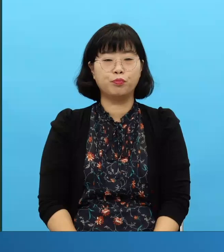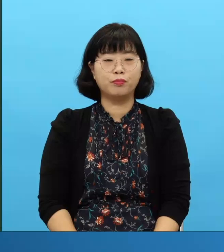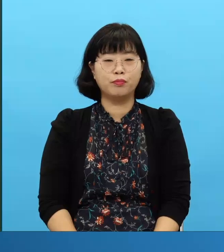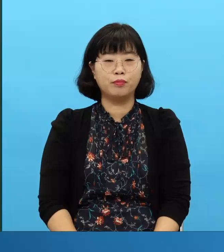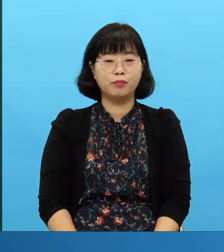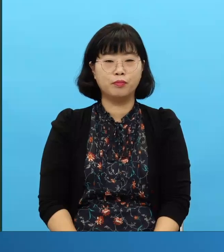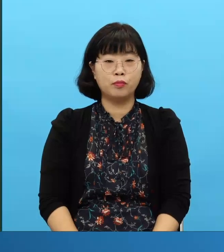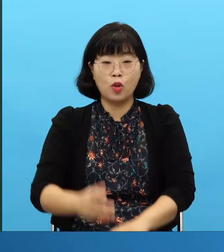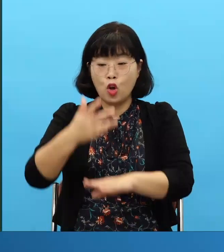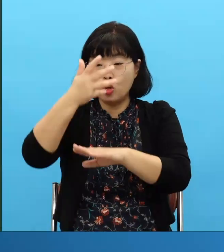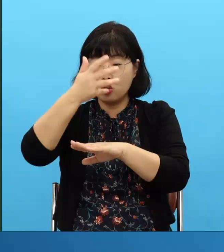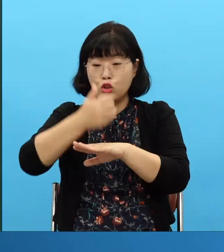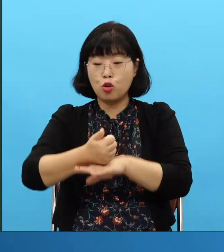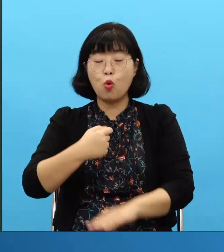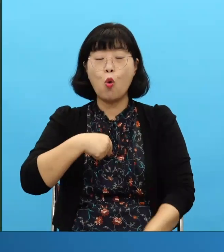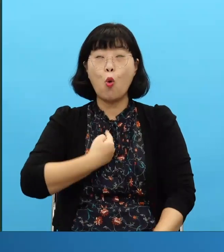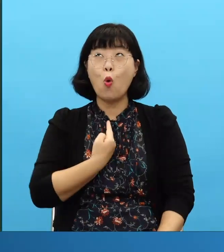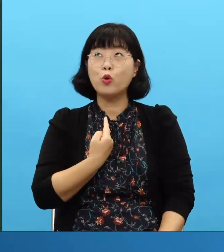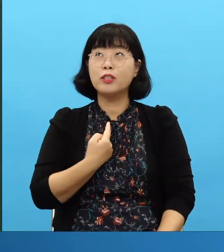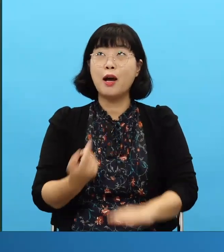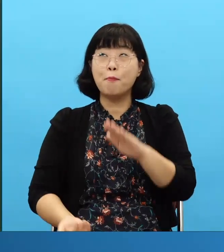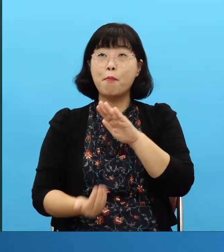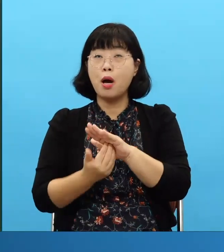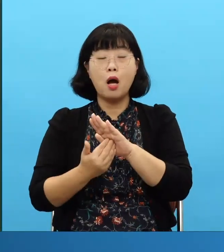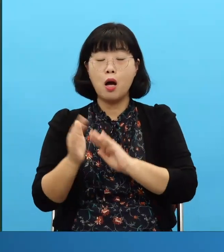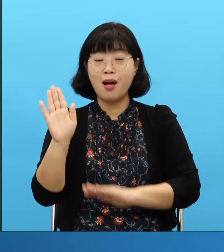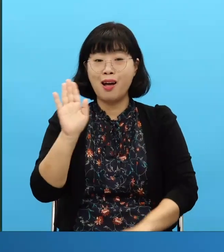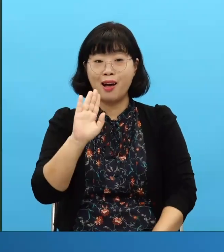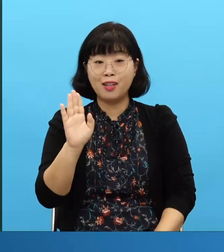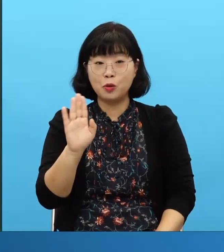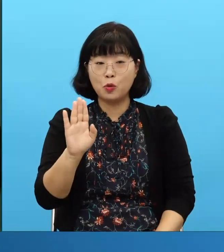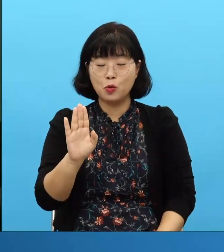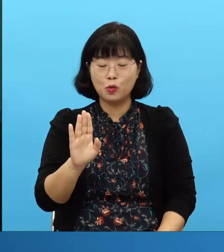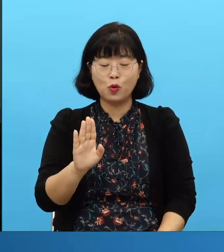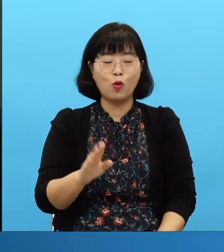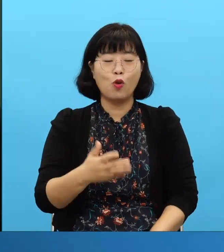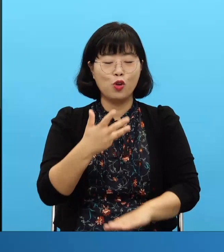manera tomaron las obras de que la nación y la familia se sanaron por completo